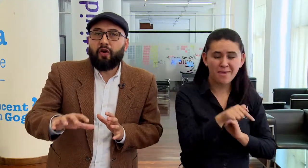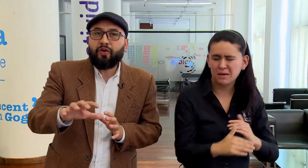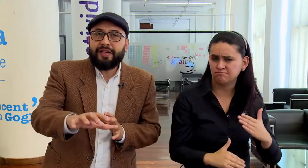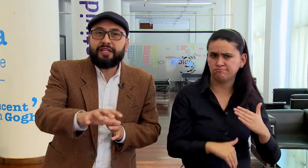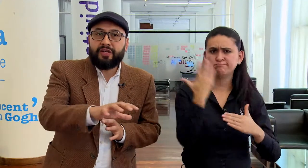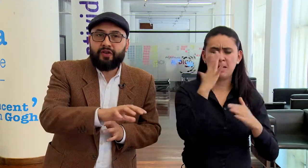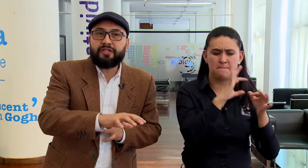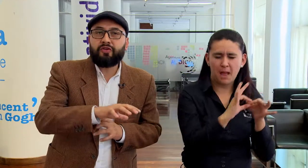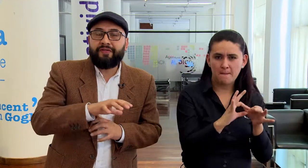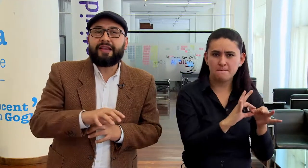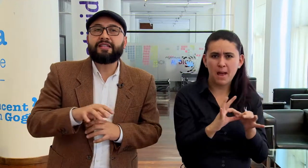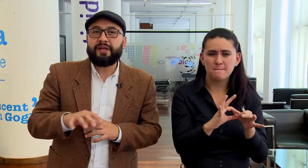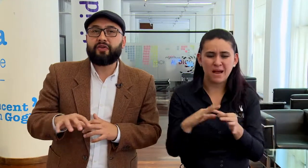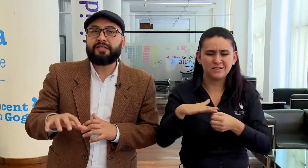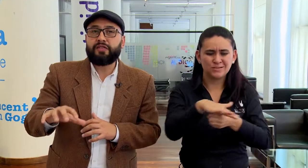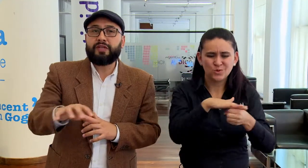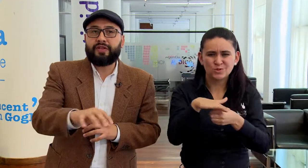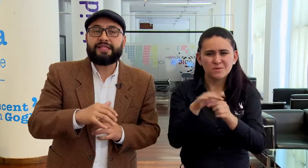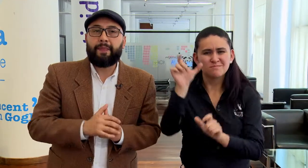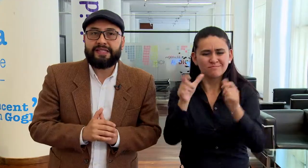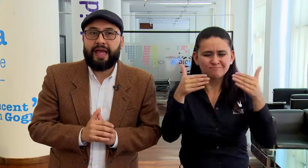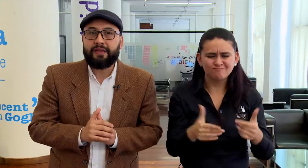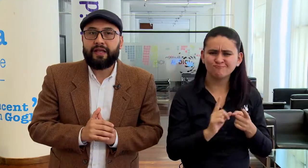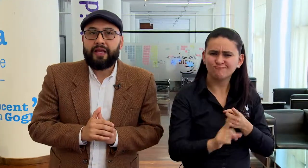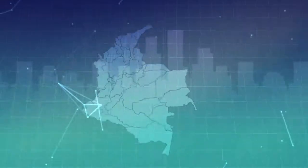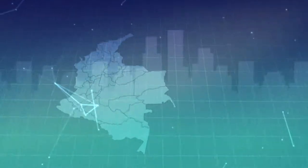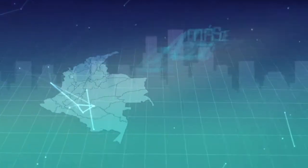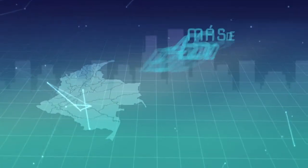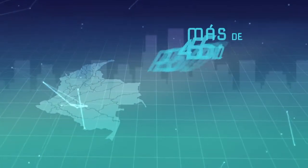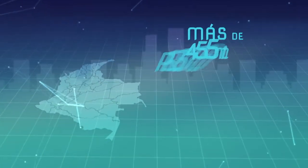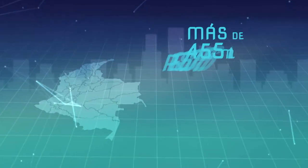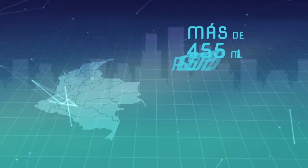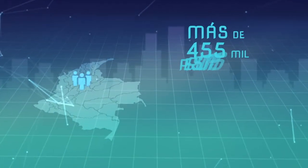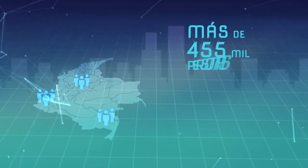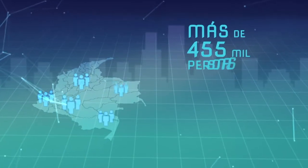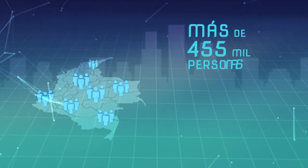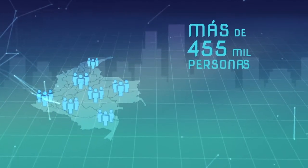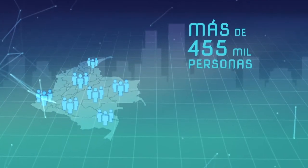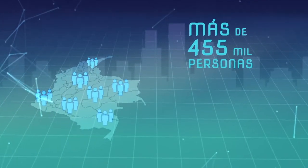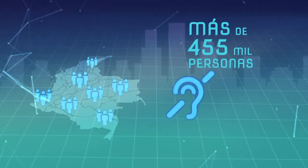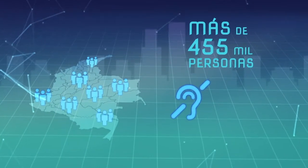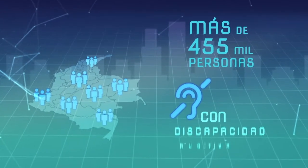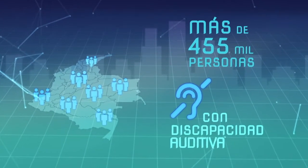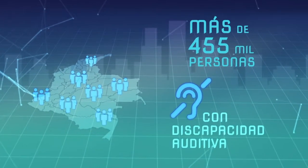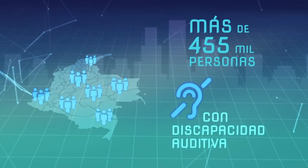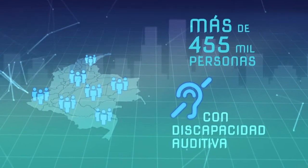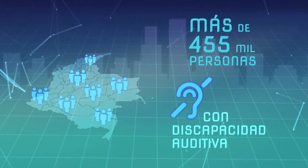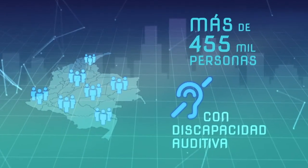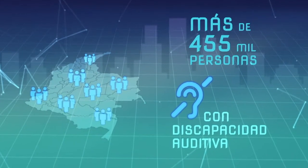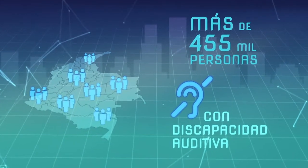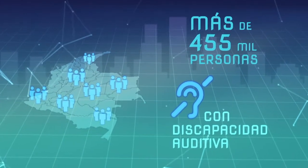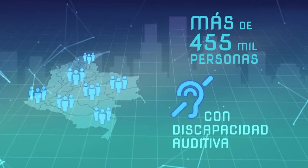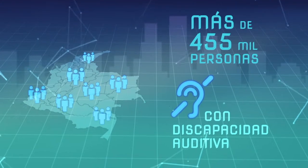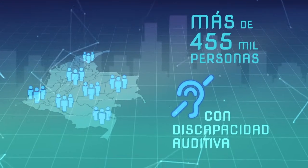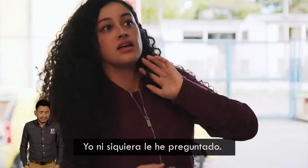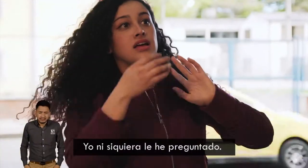desarrollan otras situaciones con diferentes personas en situación de discapacidad. En el país son más de 455 mil personas con discapacidad